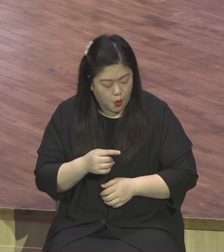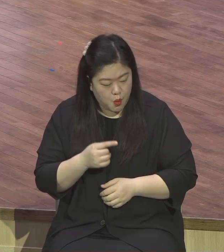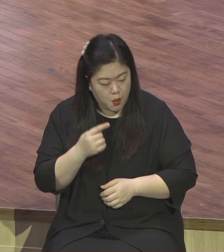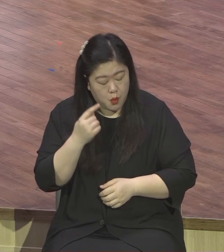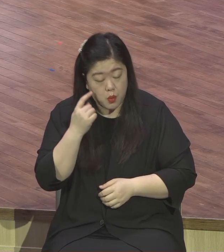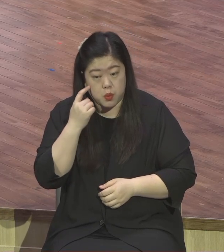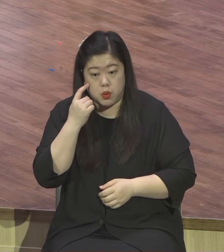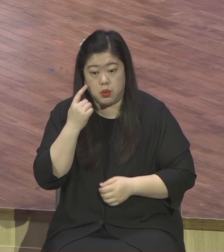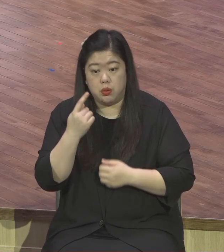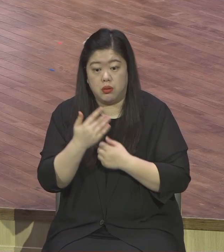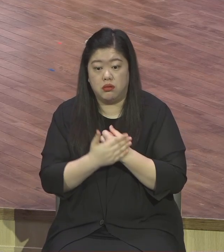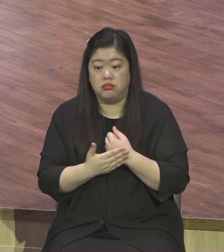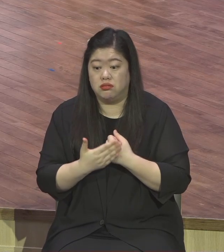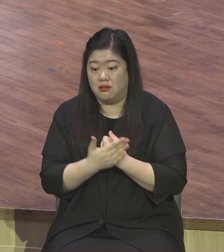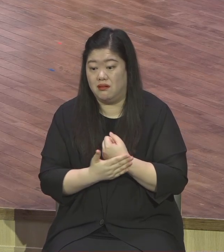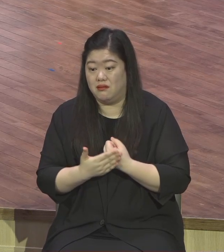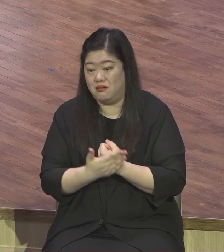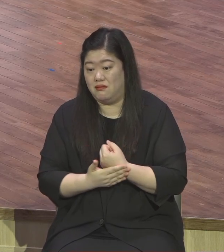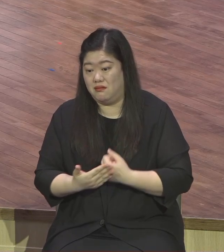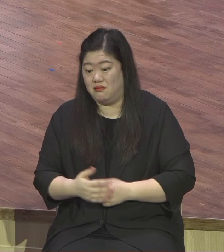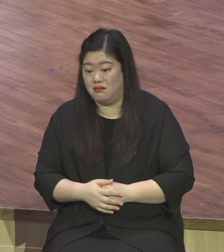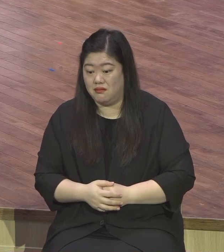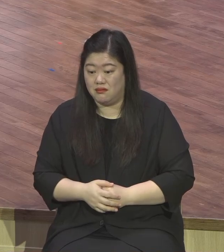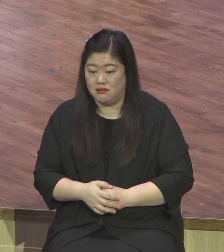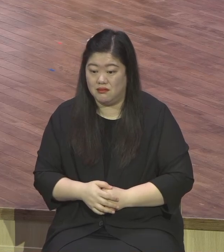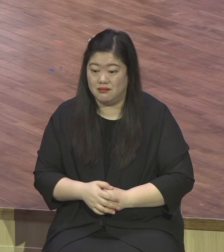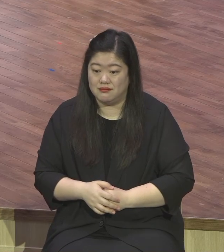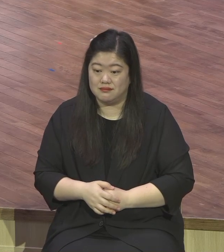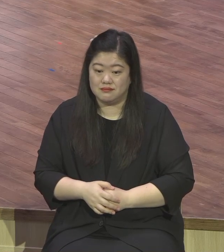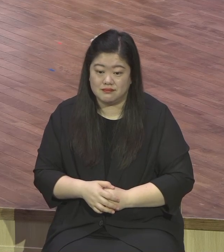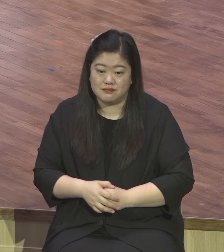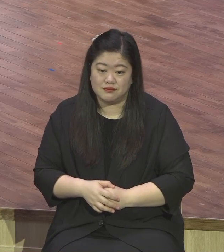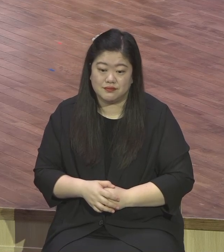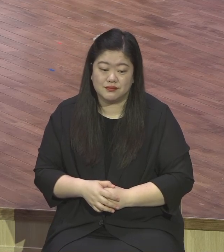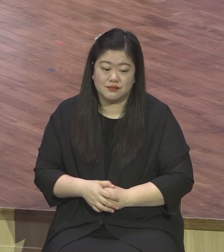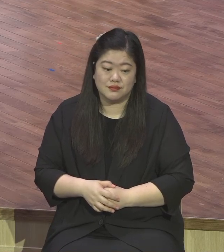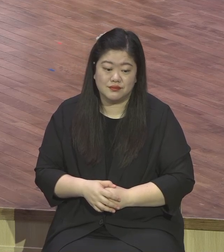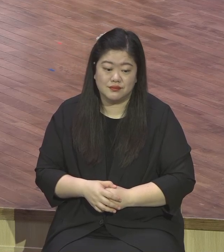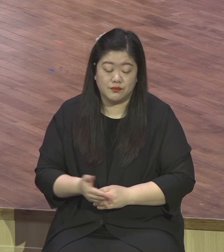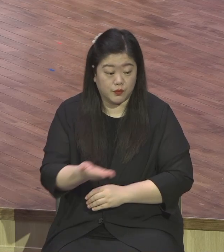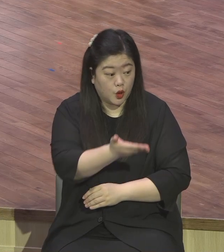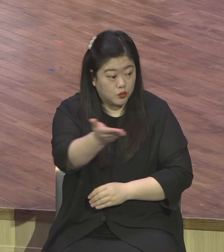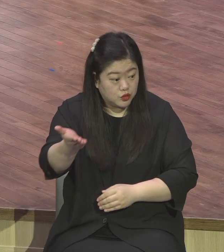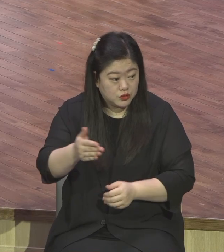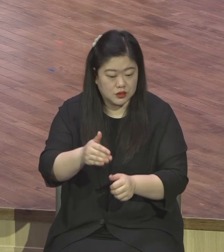이제는 우리가 구원받은 하나님의 자녀는